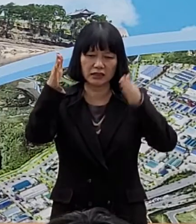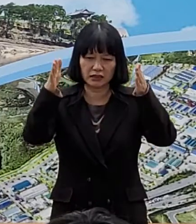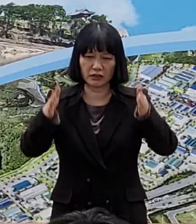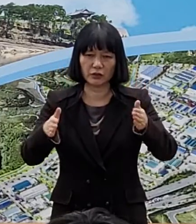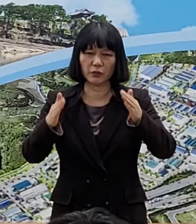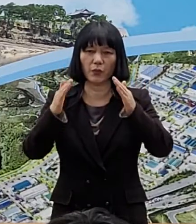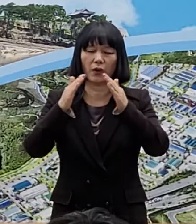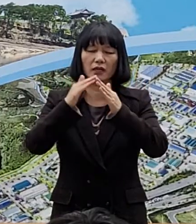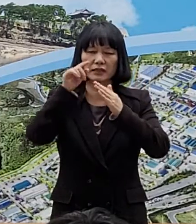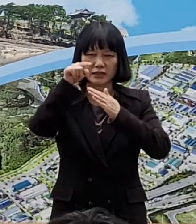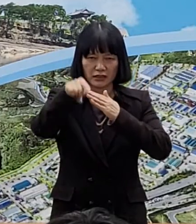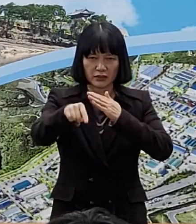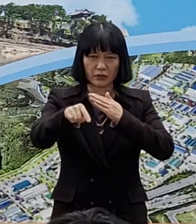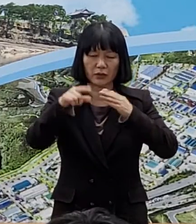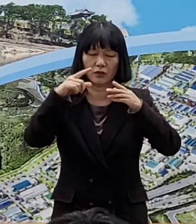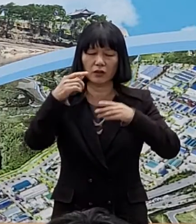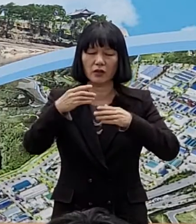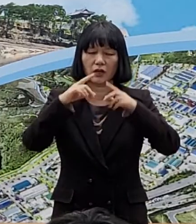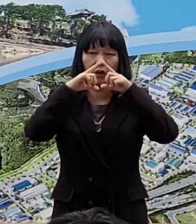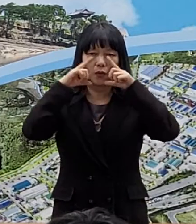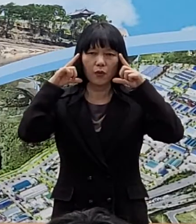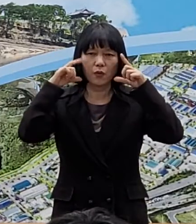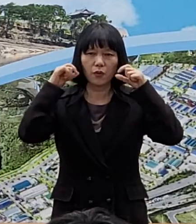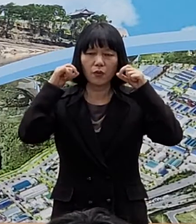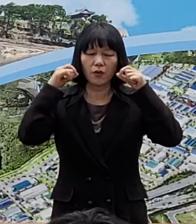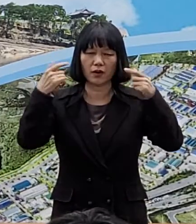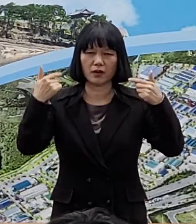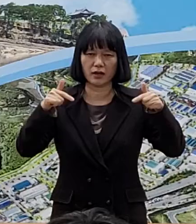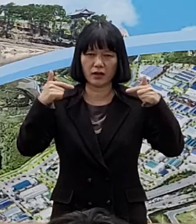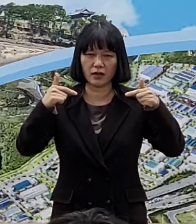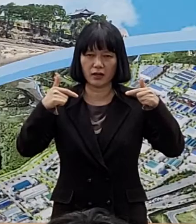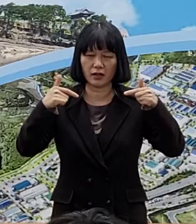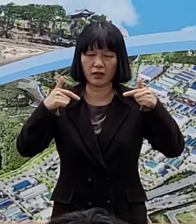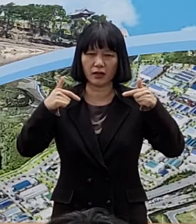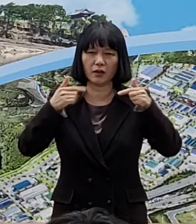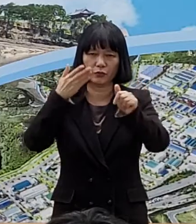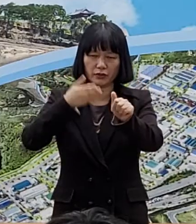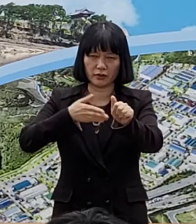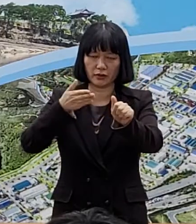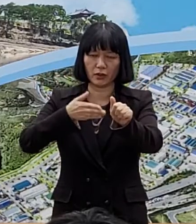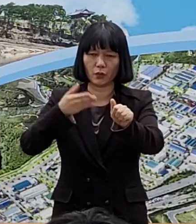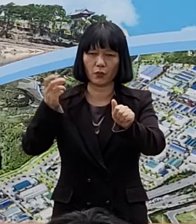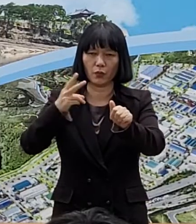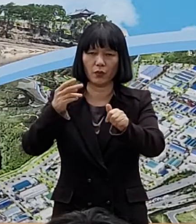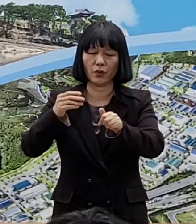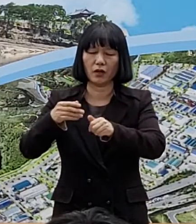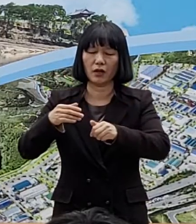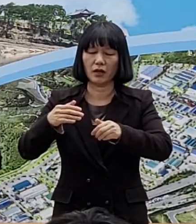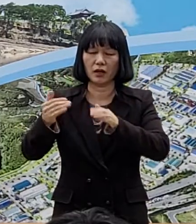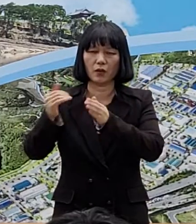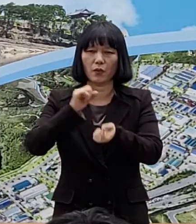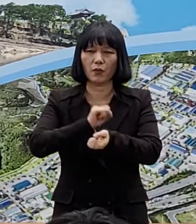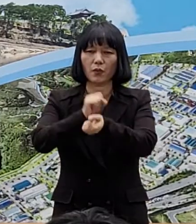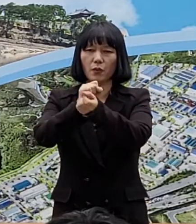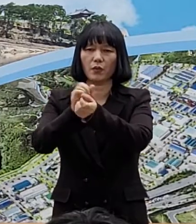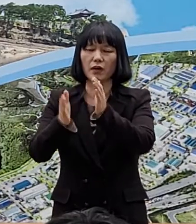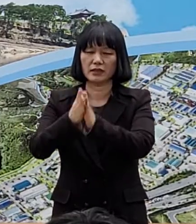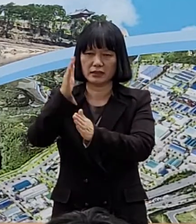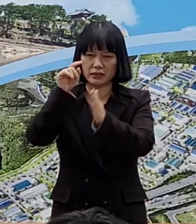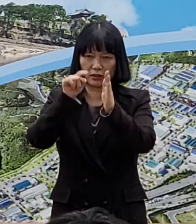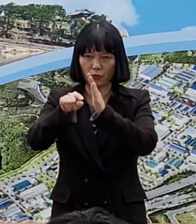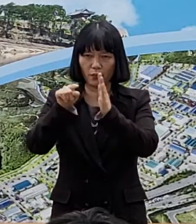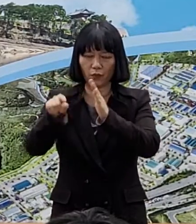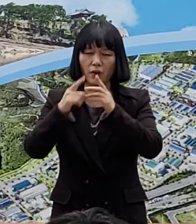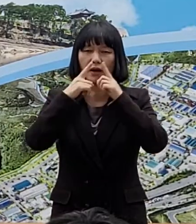외출 시 보건용 마스크를 상시 착용하시고 감염 위험도가 높은 시설 방문